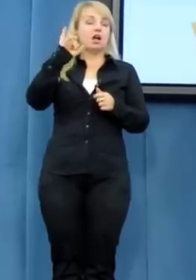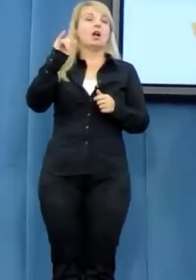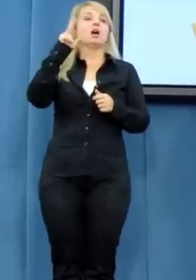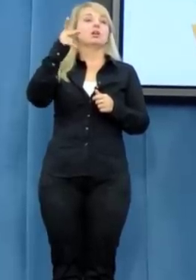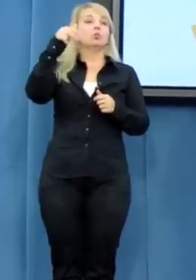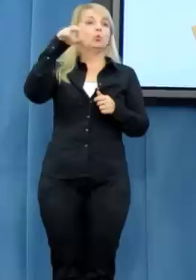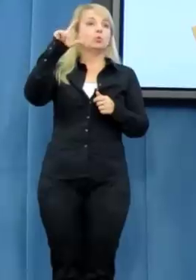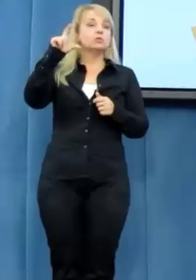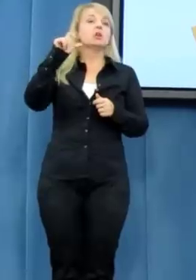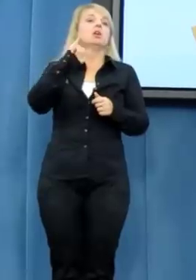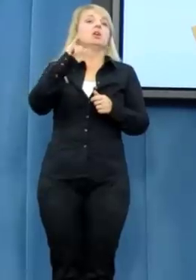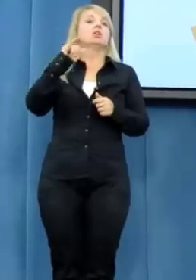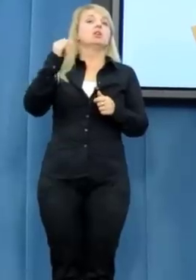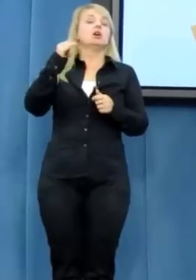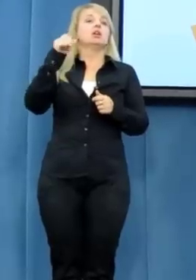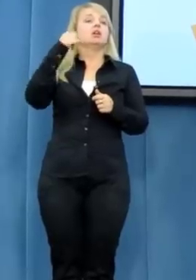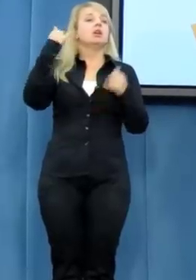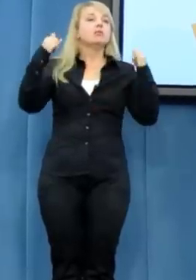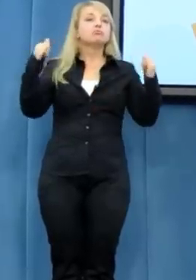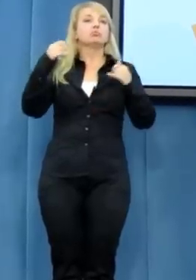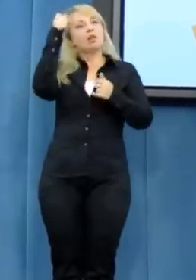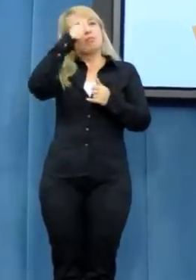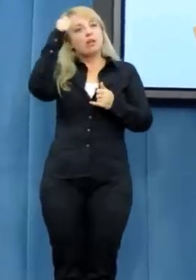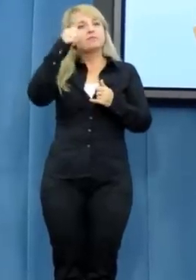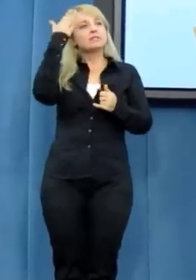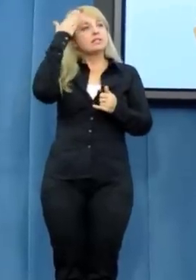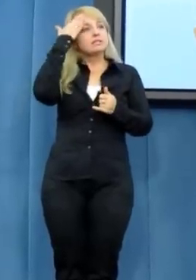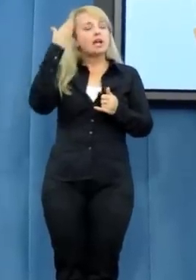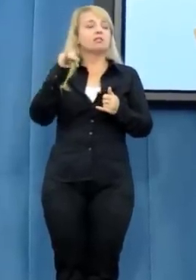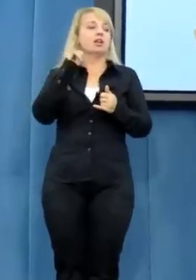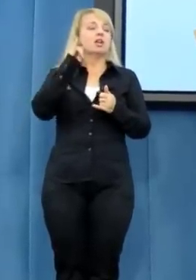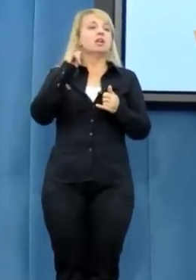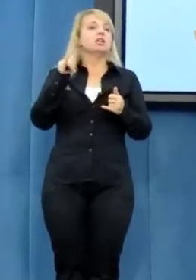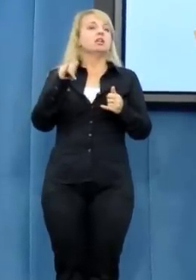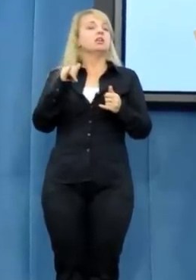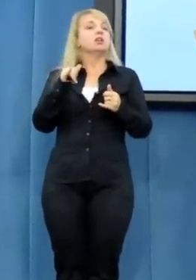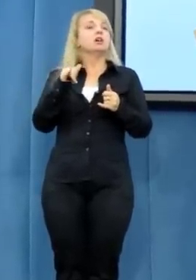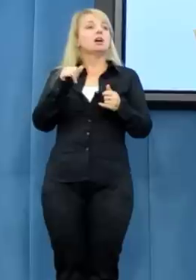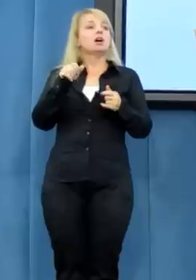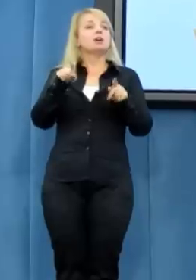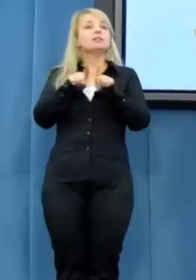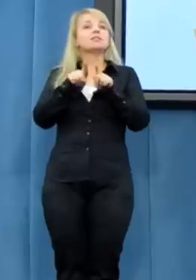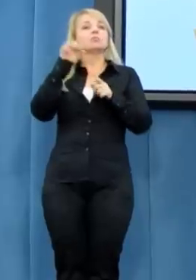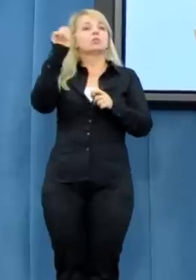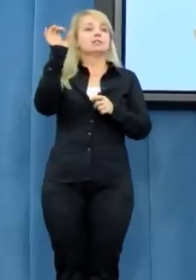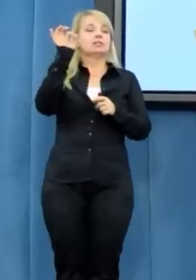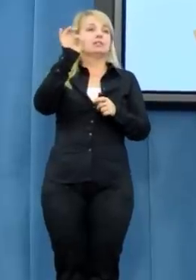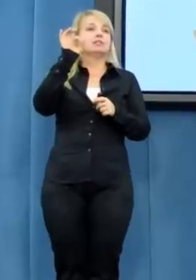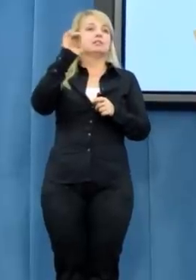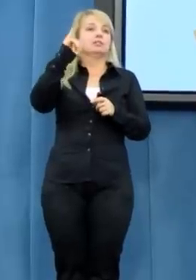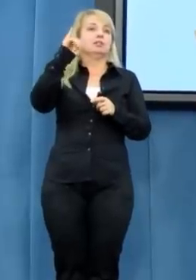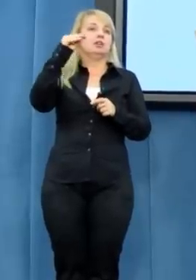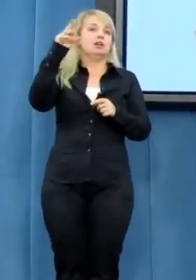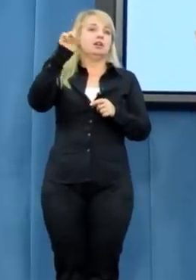Osiatyński, Janusz Palikot, Sławomir Osiatyński, przepraszam, Sławomir Sierakowski, Kazimiera